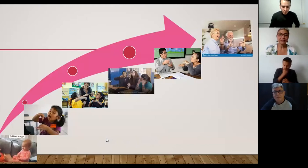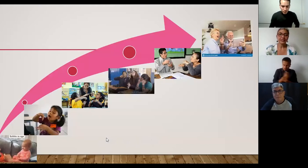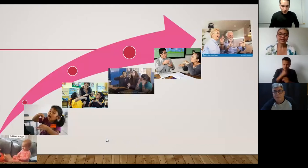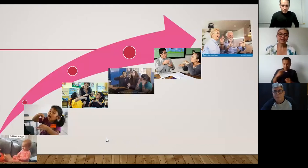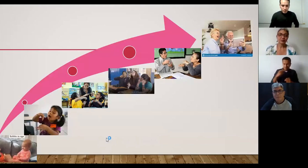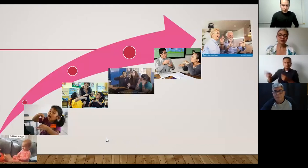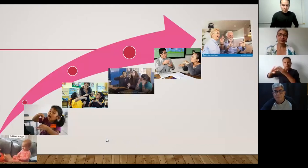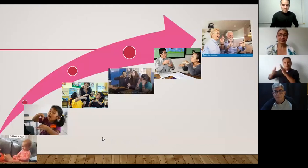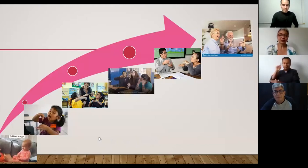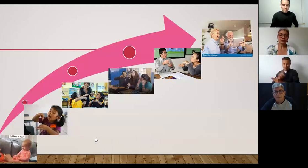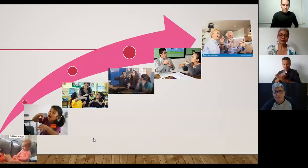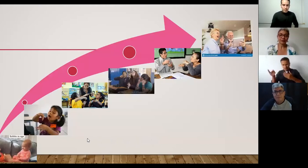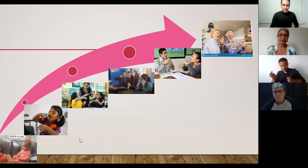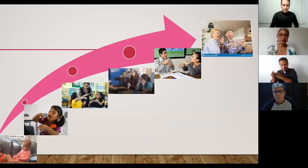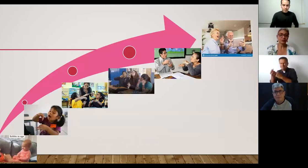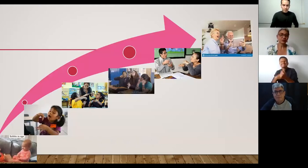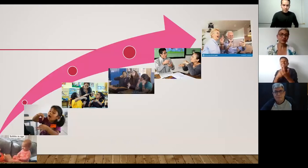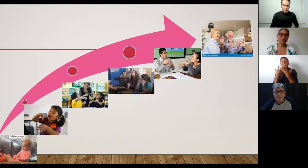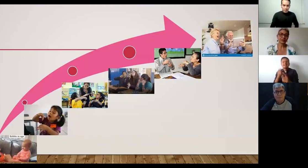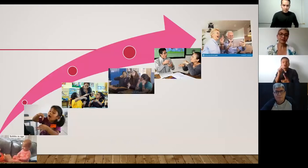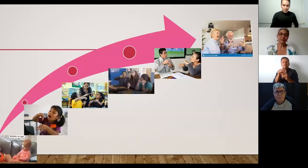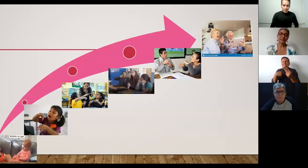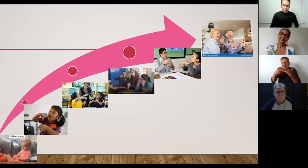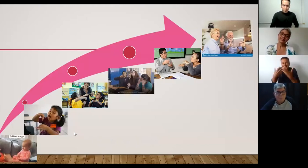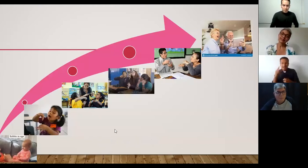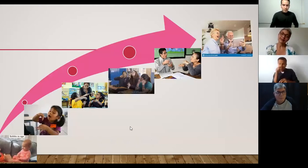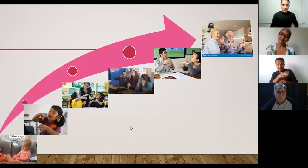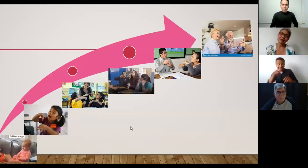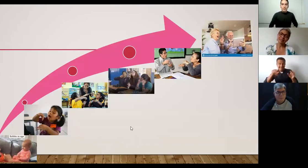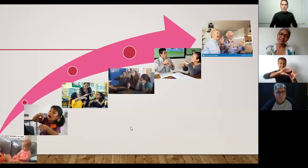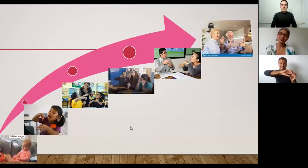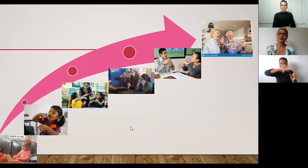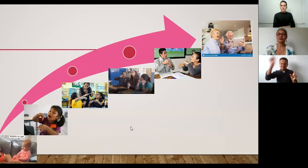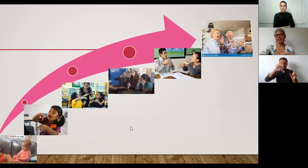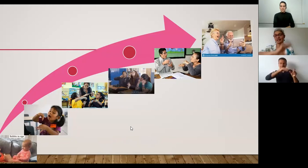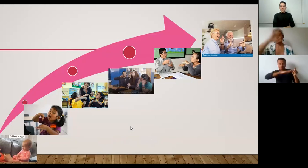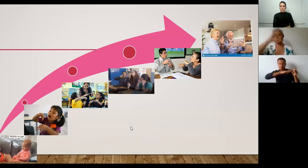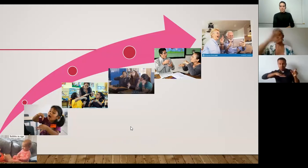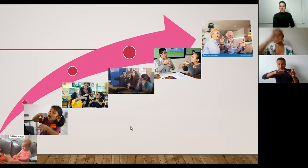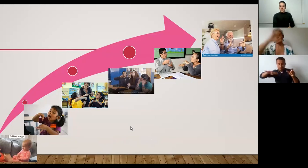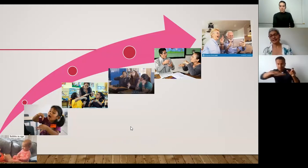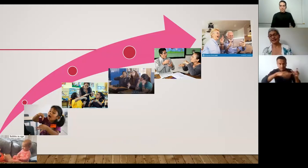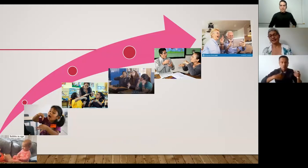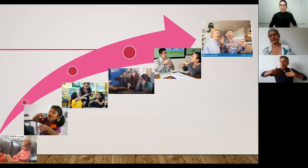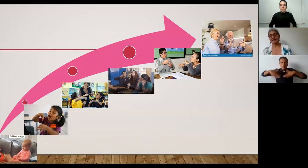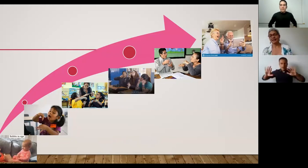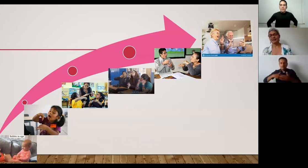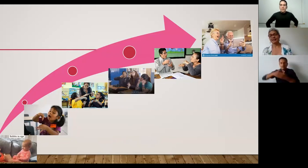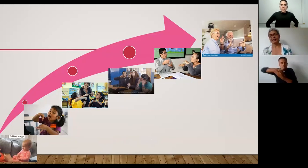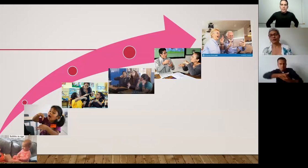es posibilitar justamente todos estos espacios desde bebecitos hasta el ser